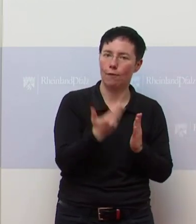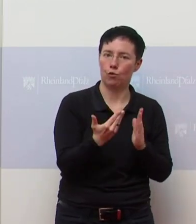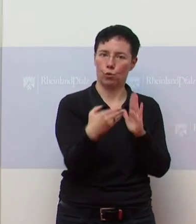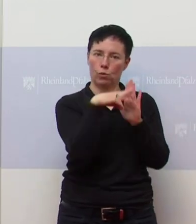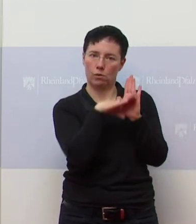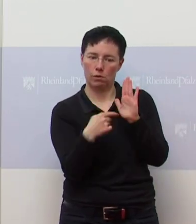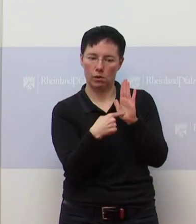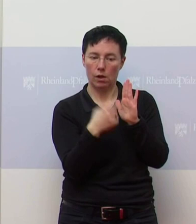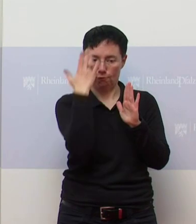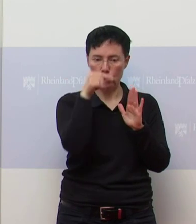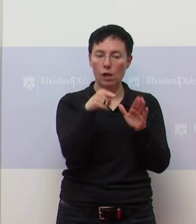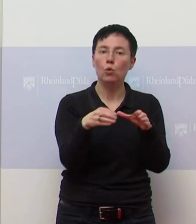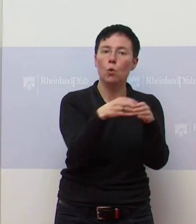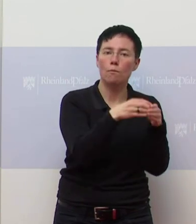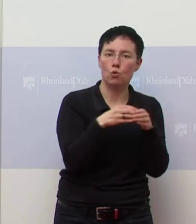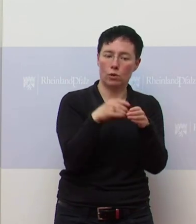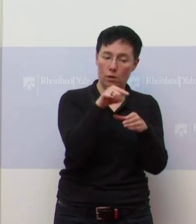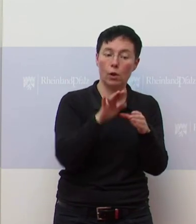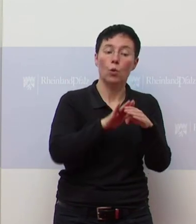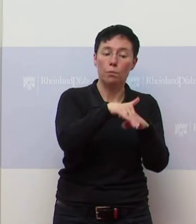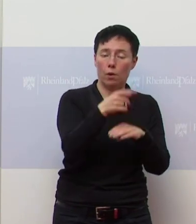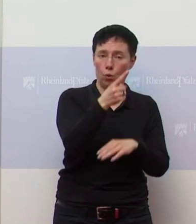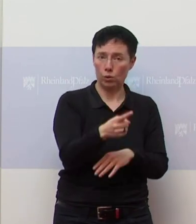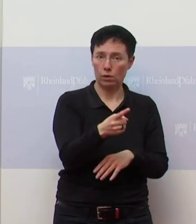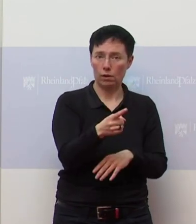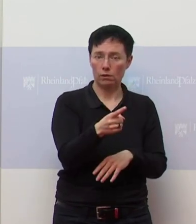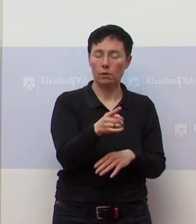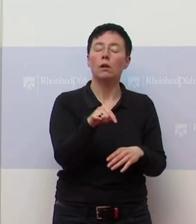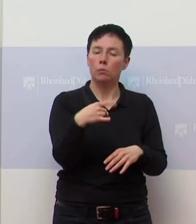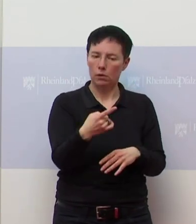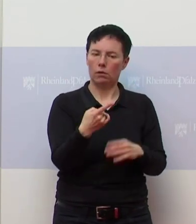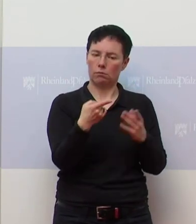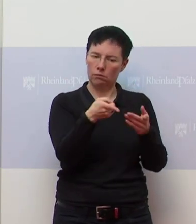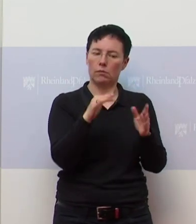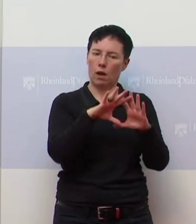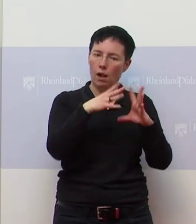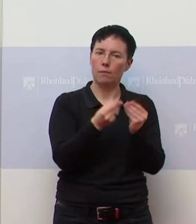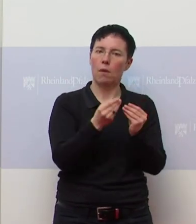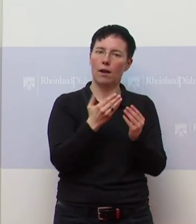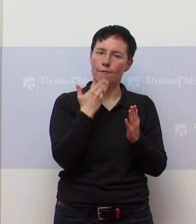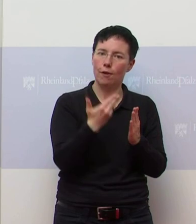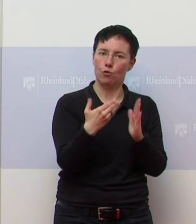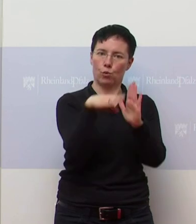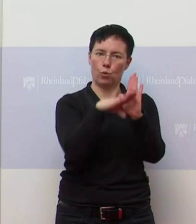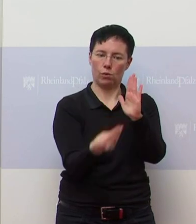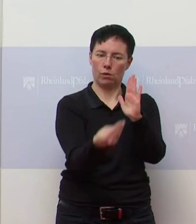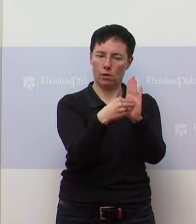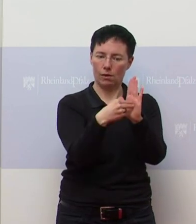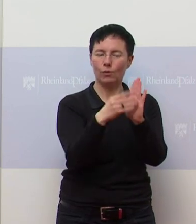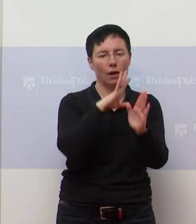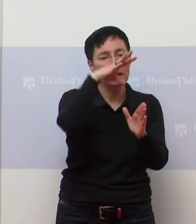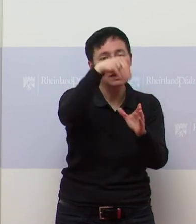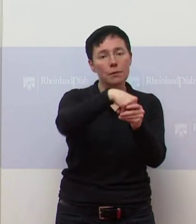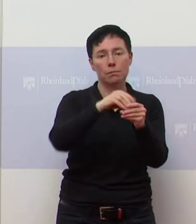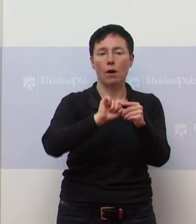die Kommunen über 100 gehen, ist es ja bei uns im Land so geregelt, dass die Kommunen eine Allgemeinverfügung macht und da ist die Ausgangsbeschränkung eigentlich immer